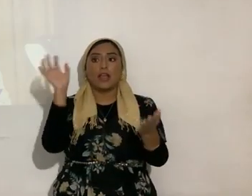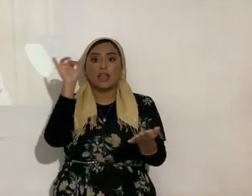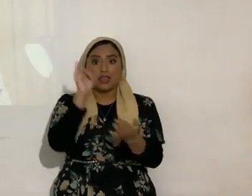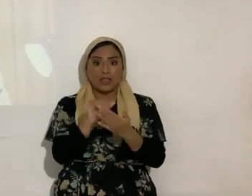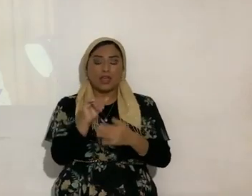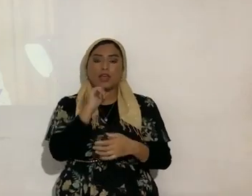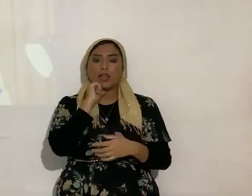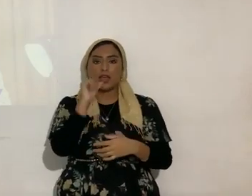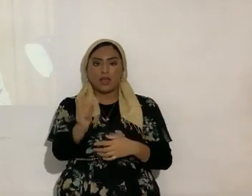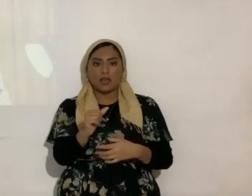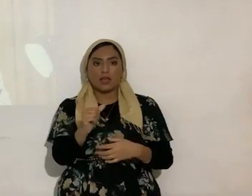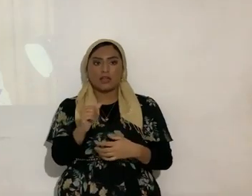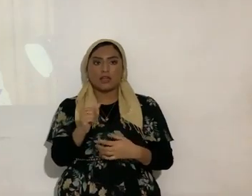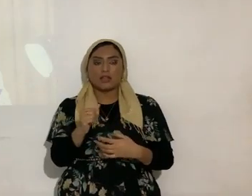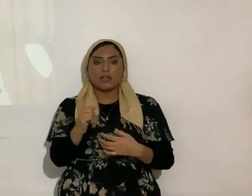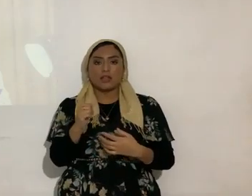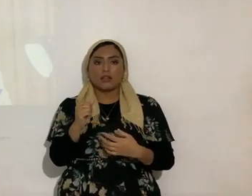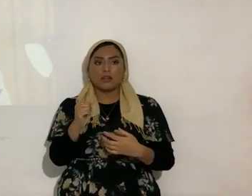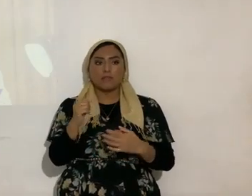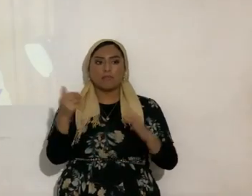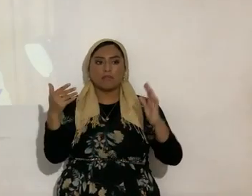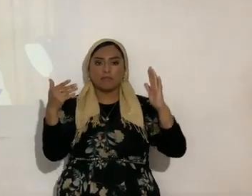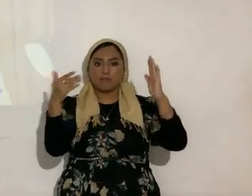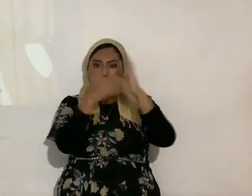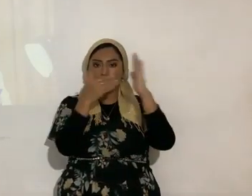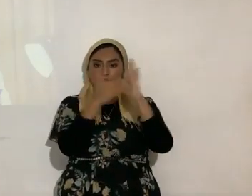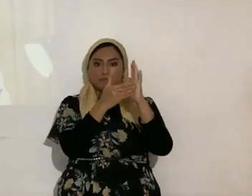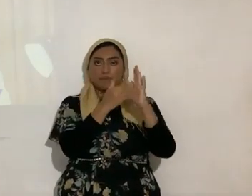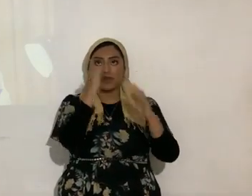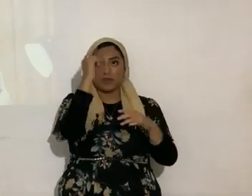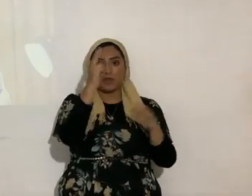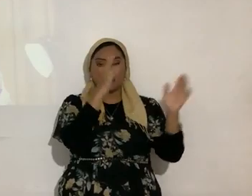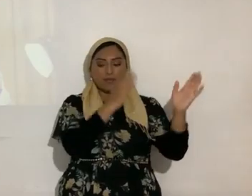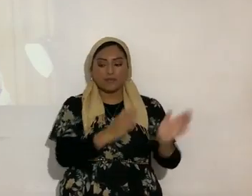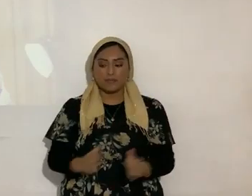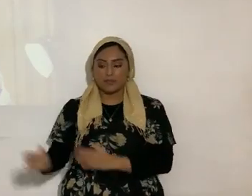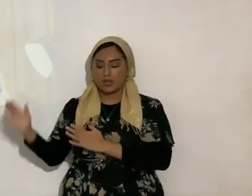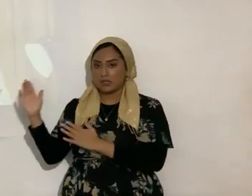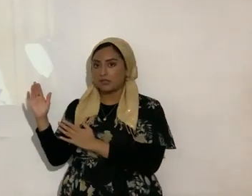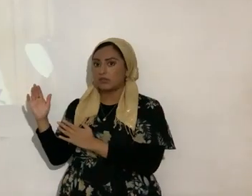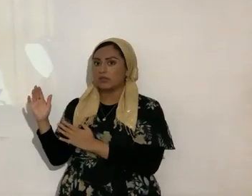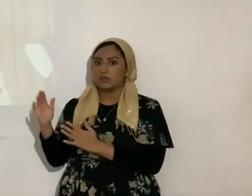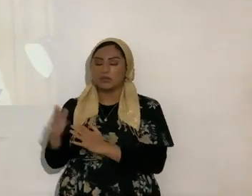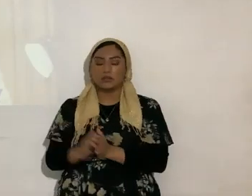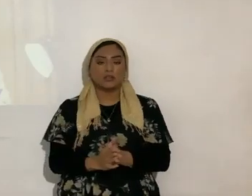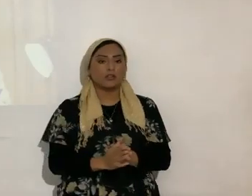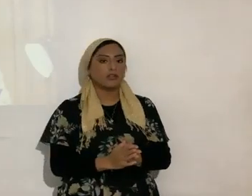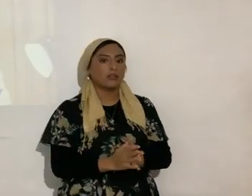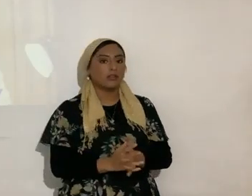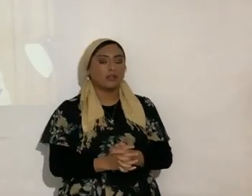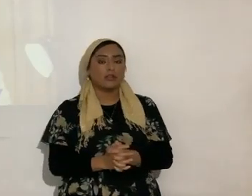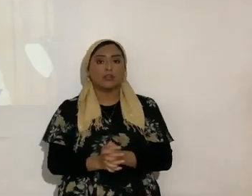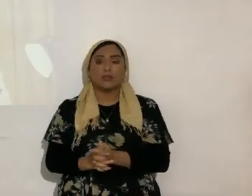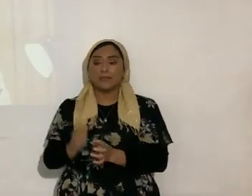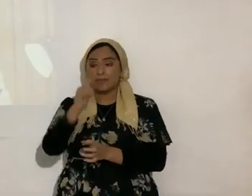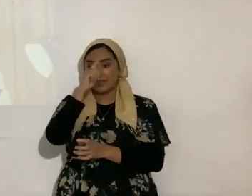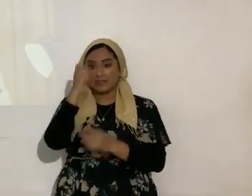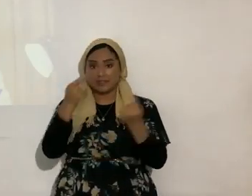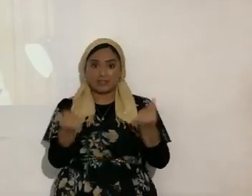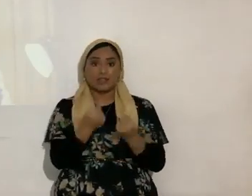interrumpido para nada los planes de Yahweh, el hecho de que por el pecado de Adán y Eva,